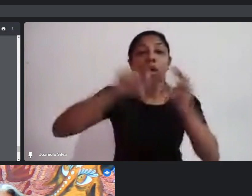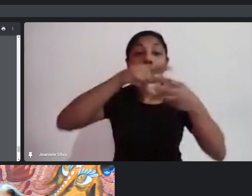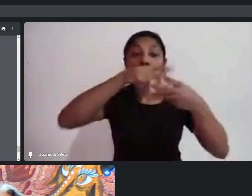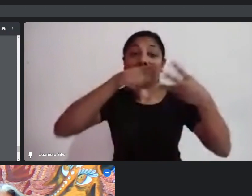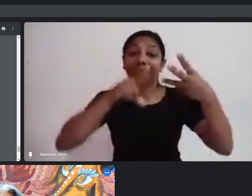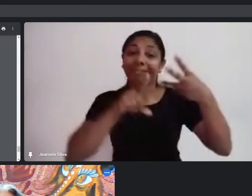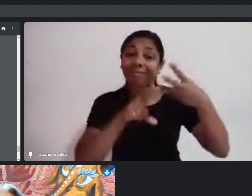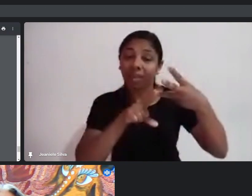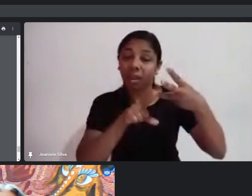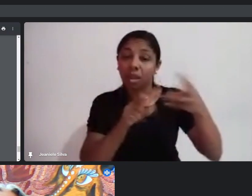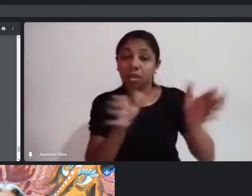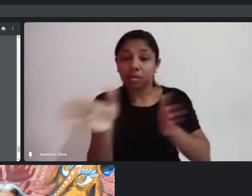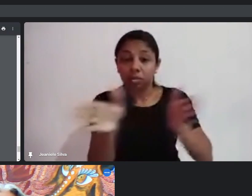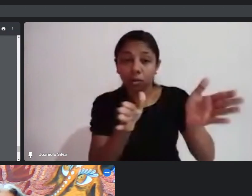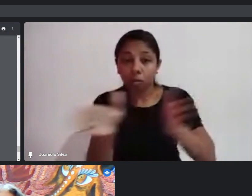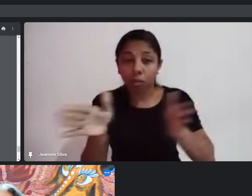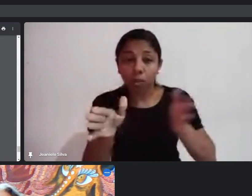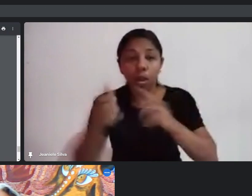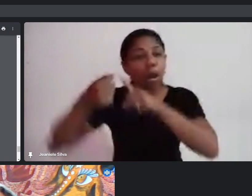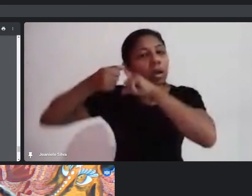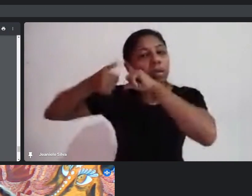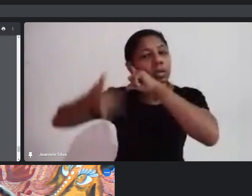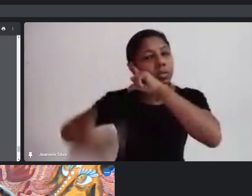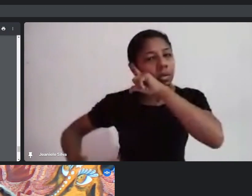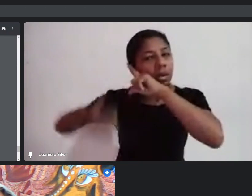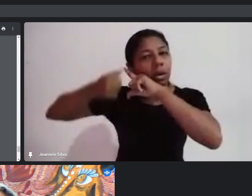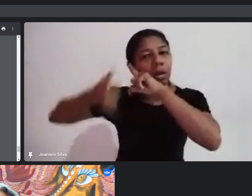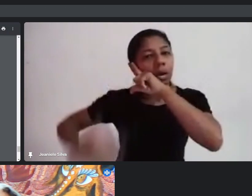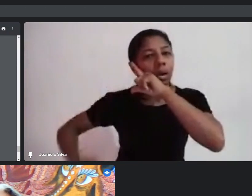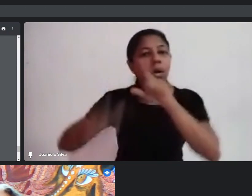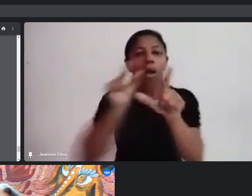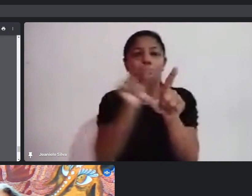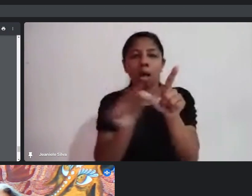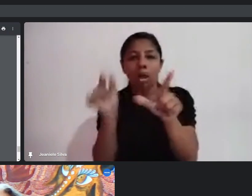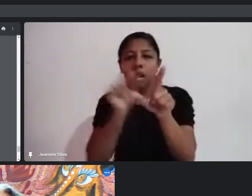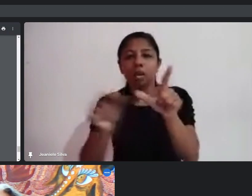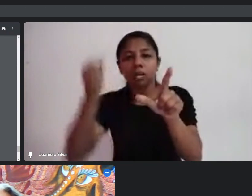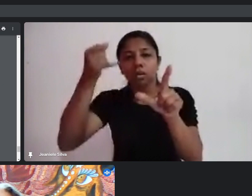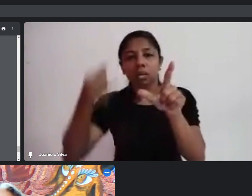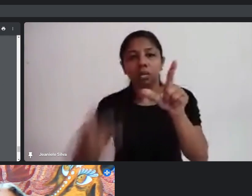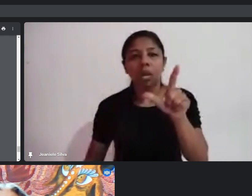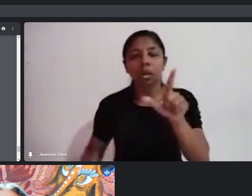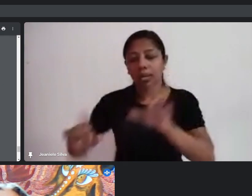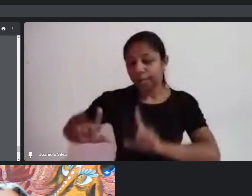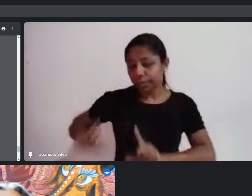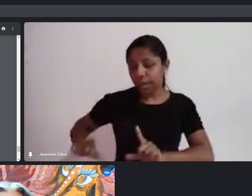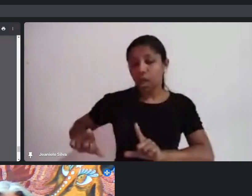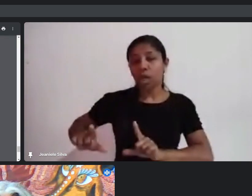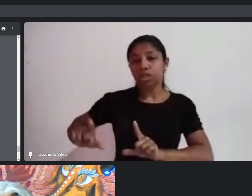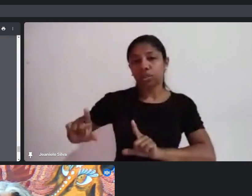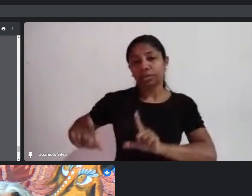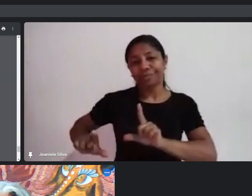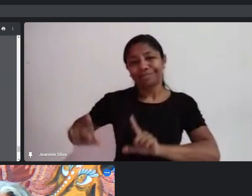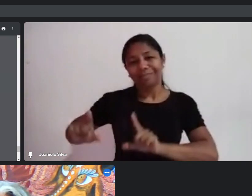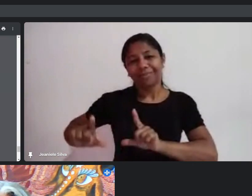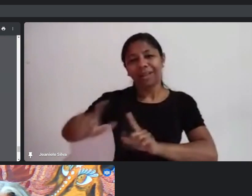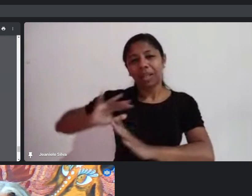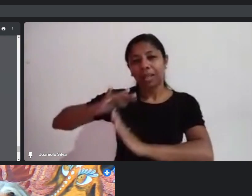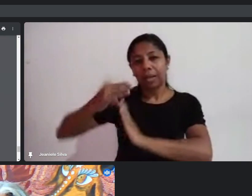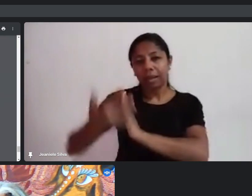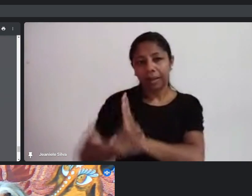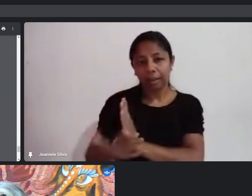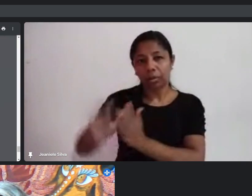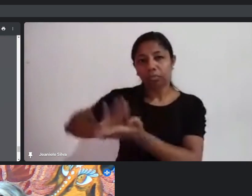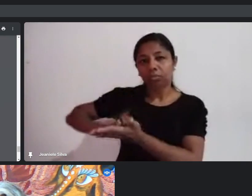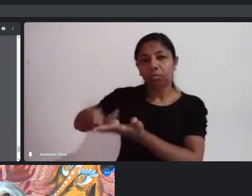acessibilidade, que é a audiodescrição, a legenda descritiva e a janela de libras. Então, se alguém aqui está pensando, e tem até